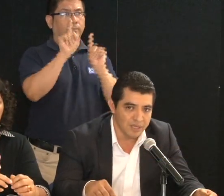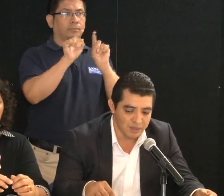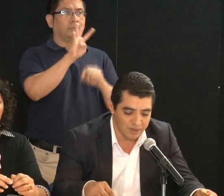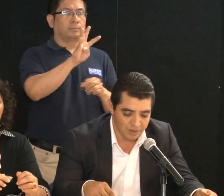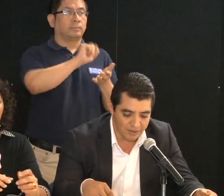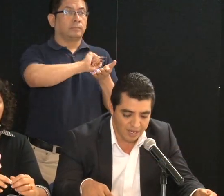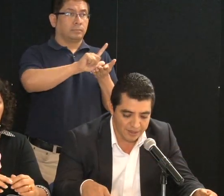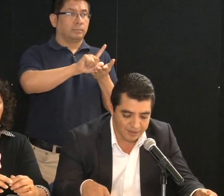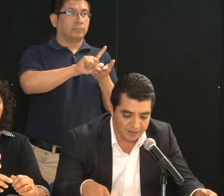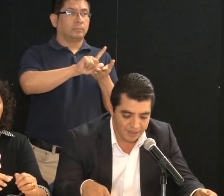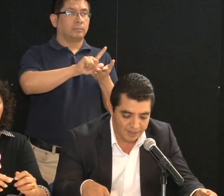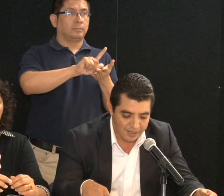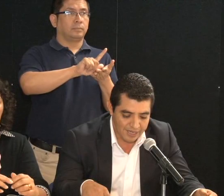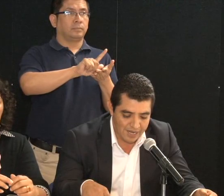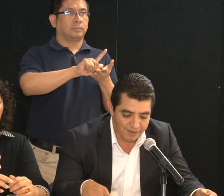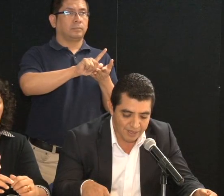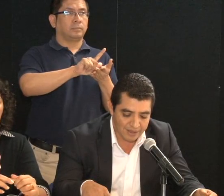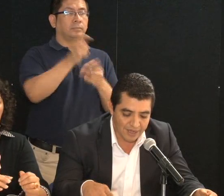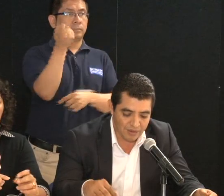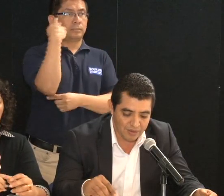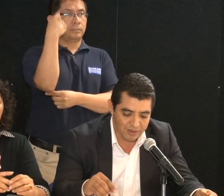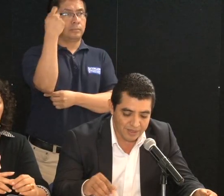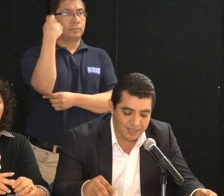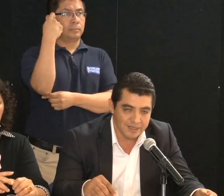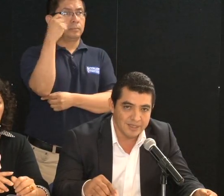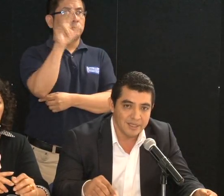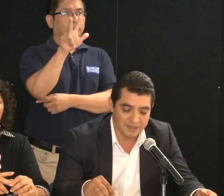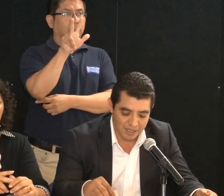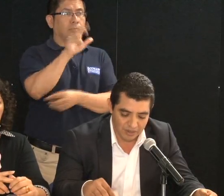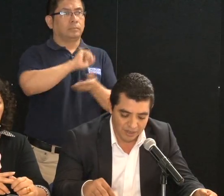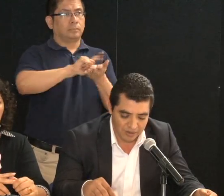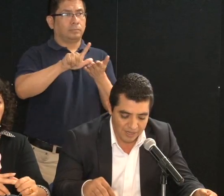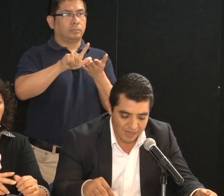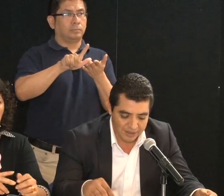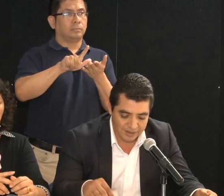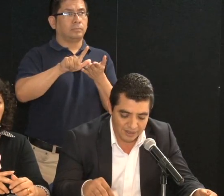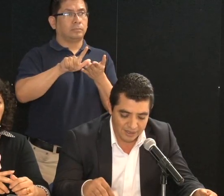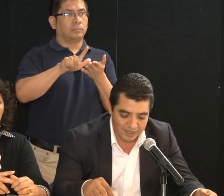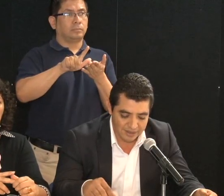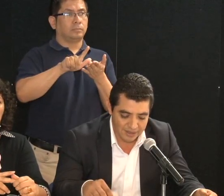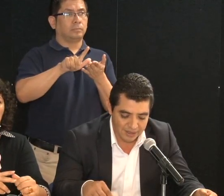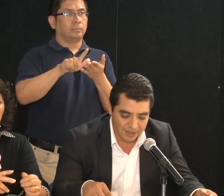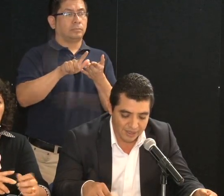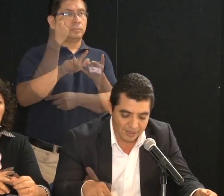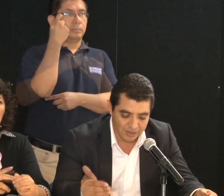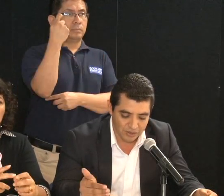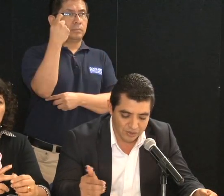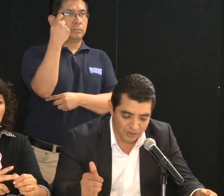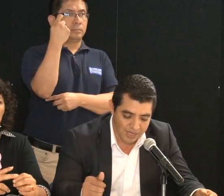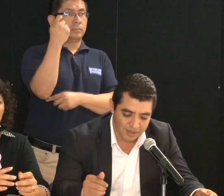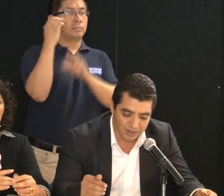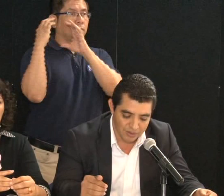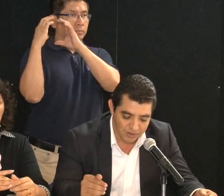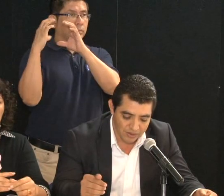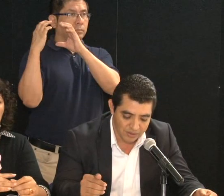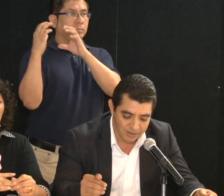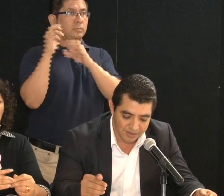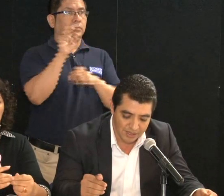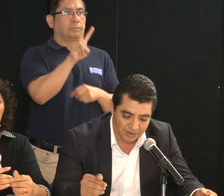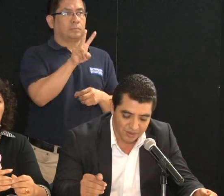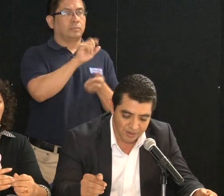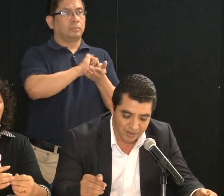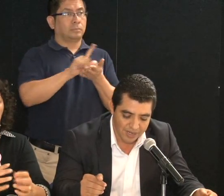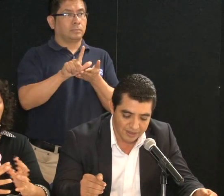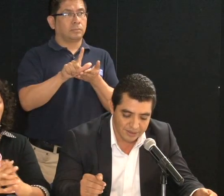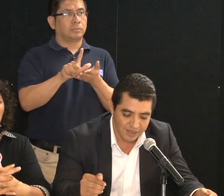4 centros escolares, La Libertad con 3 centros escolares y le sigue Sonsonate con 2